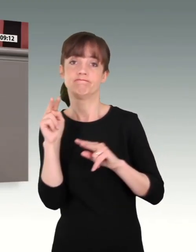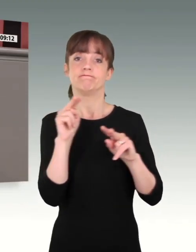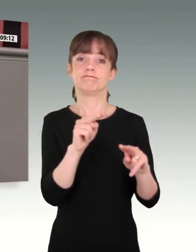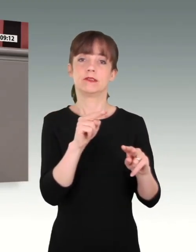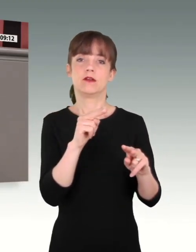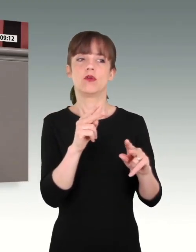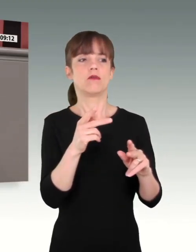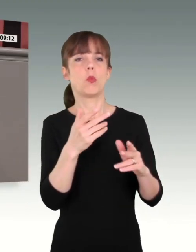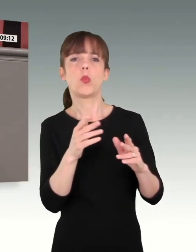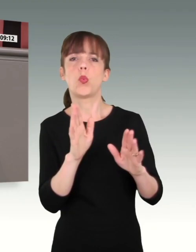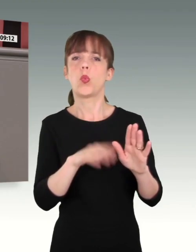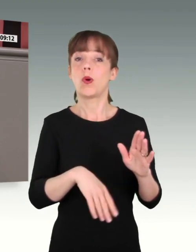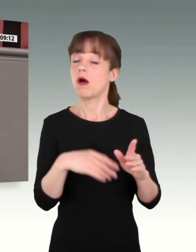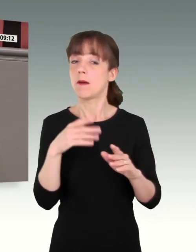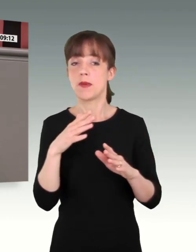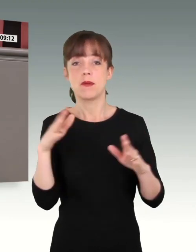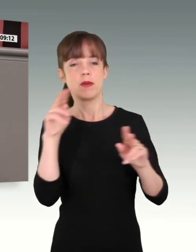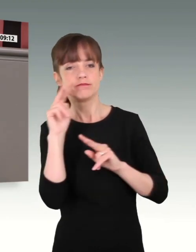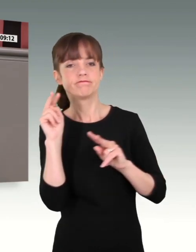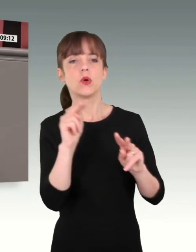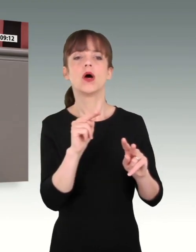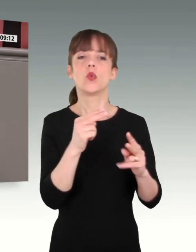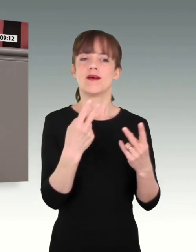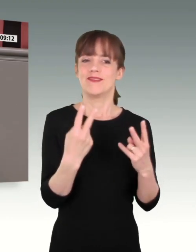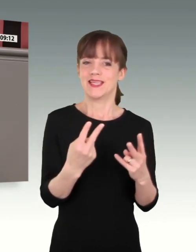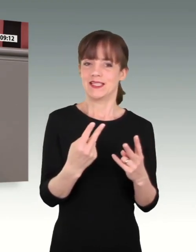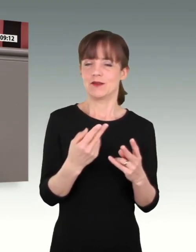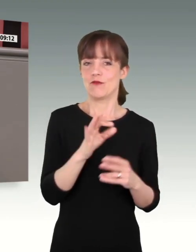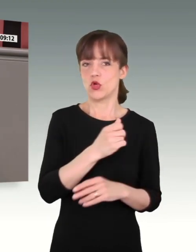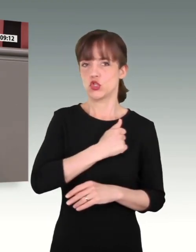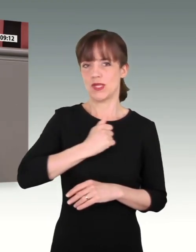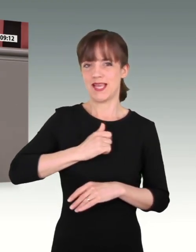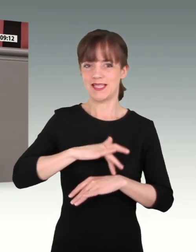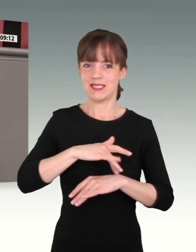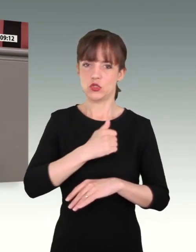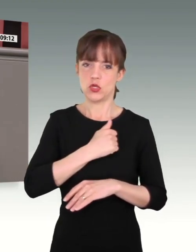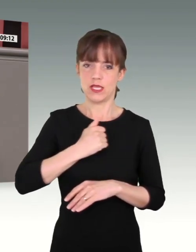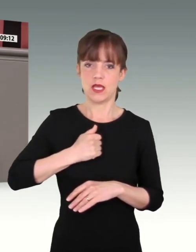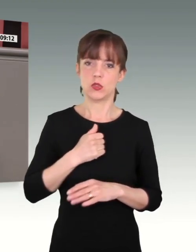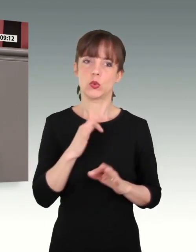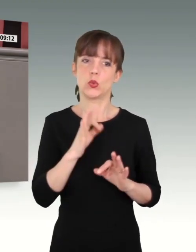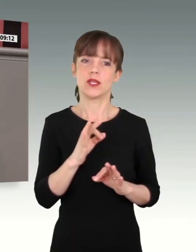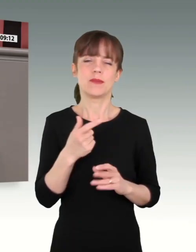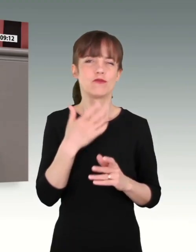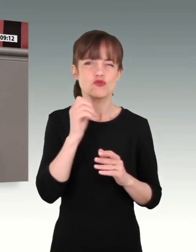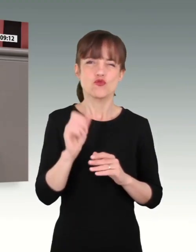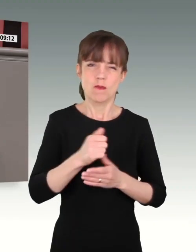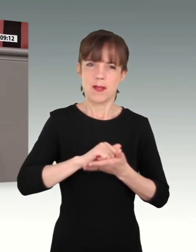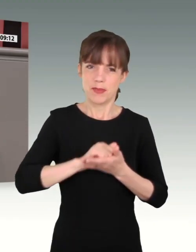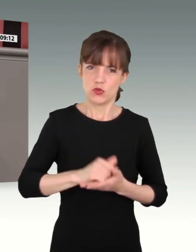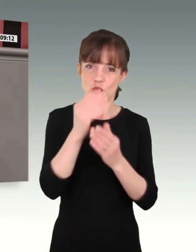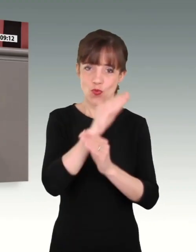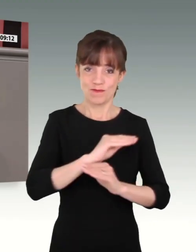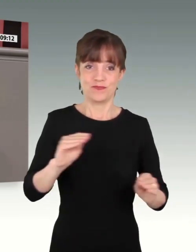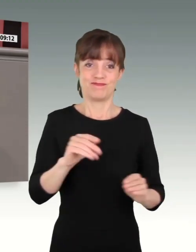ich mich in der nächsten Zeit auf viele gute Beschlüsse und Entscheidungen hier im Bundestag zur Stärkung und zur Unterstützung unserer Soldatinnen und